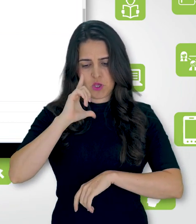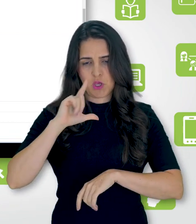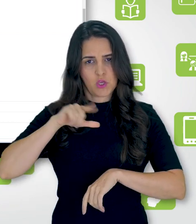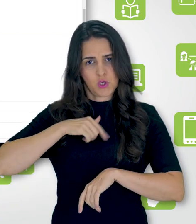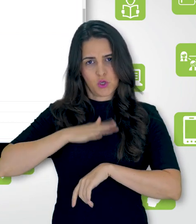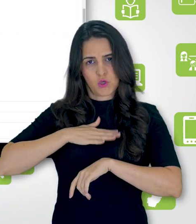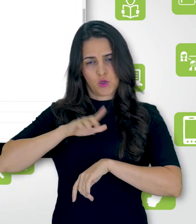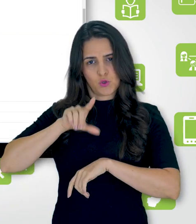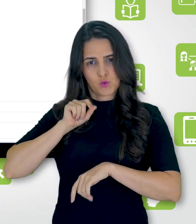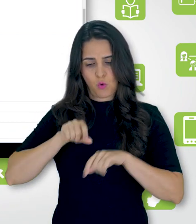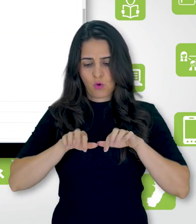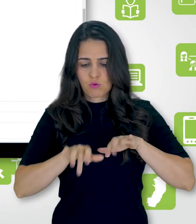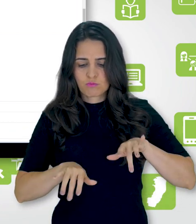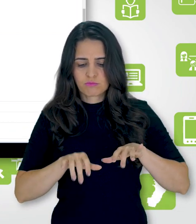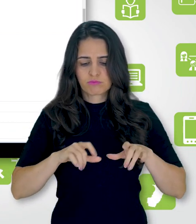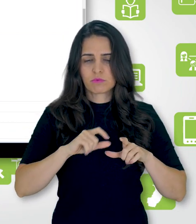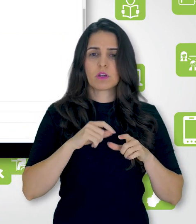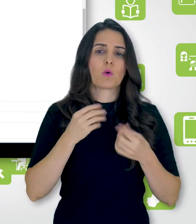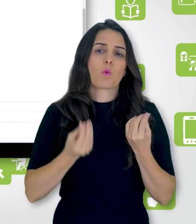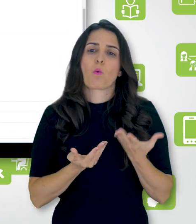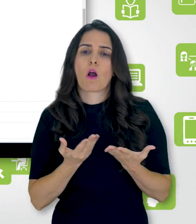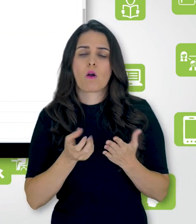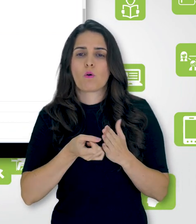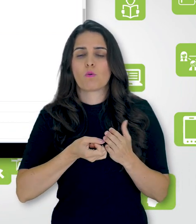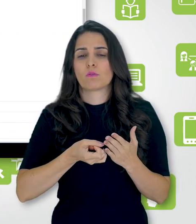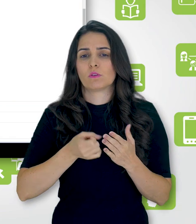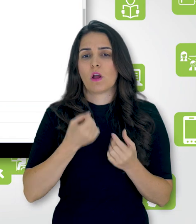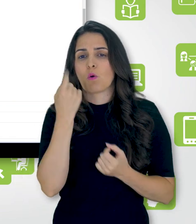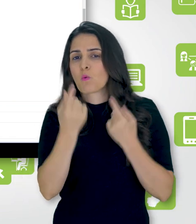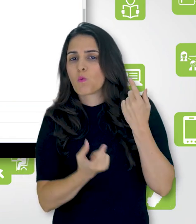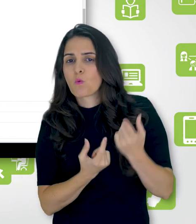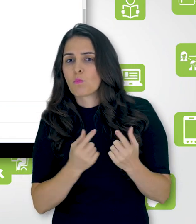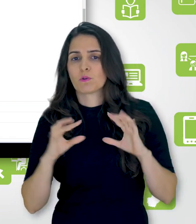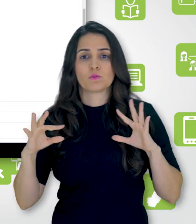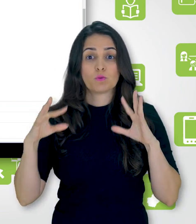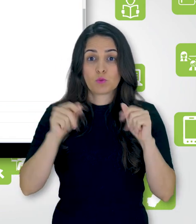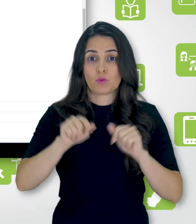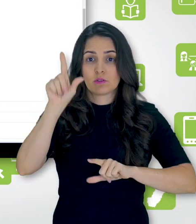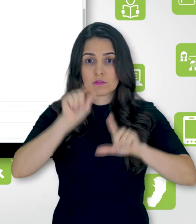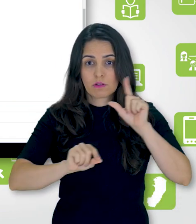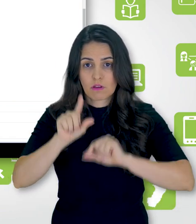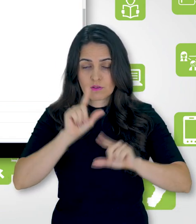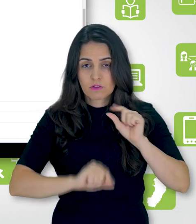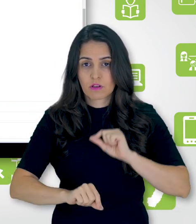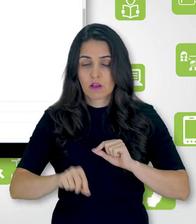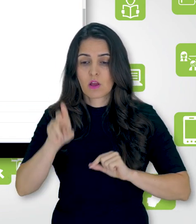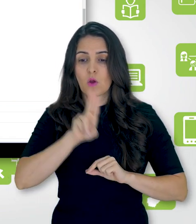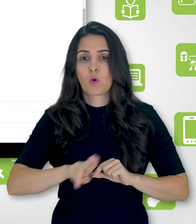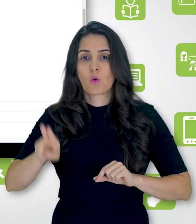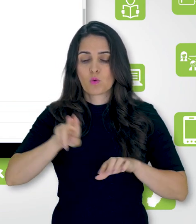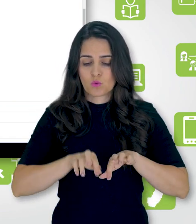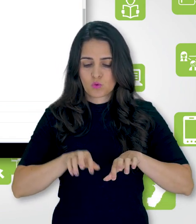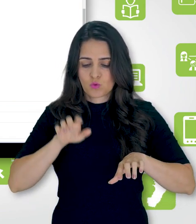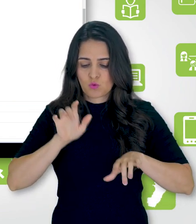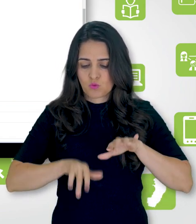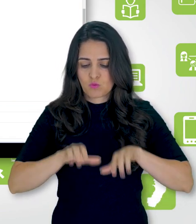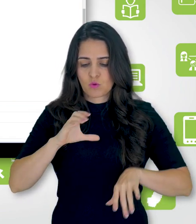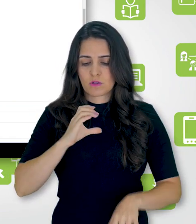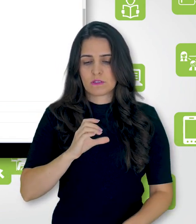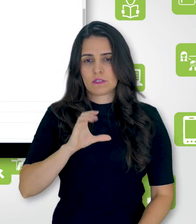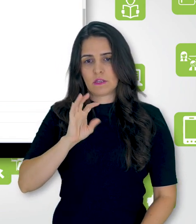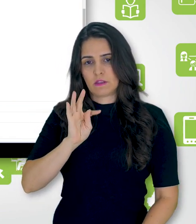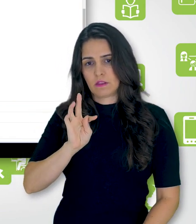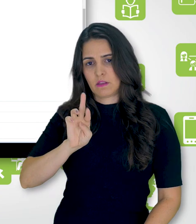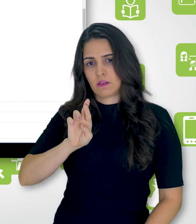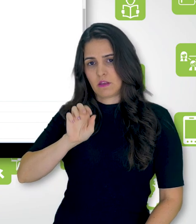opção. Se eu quero selecionar todas aqui pra baixo, ou algumas delas, por exemplo, aqui, ó, eu estou utilizando o Ctrl.